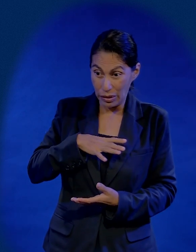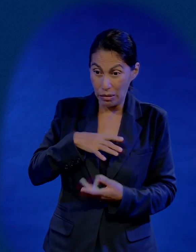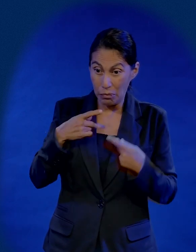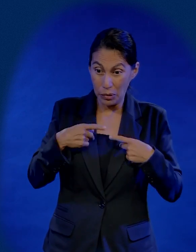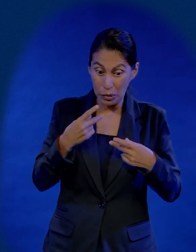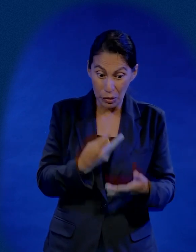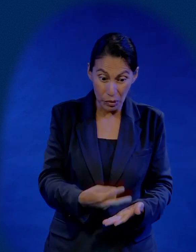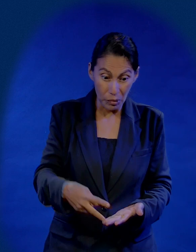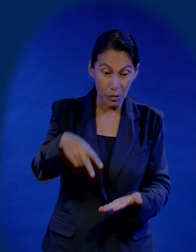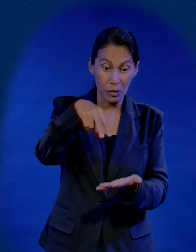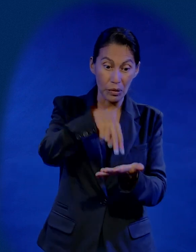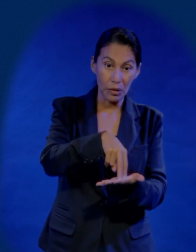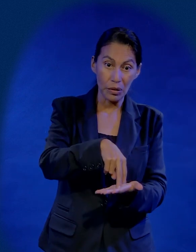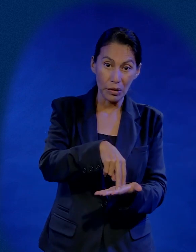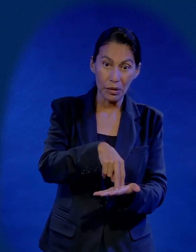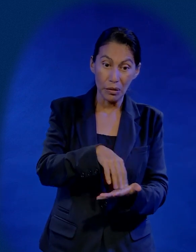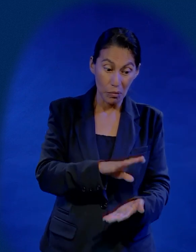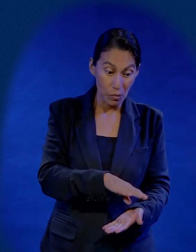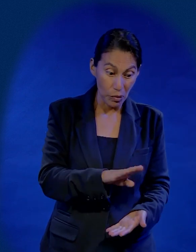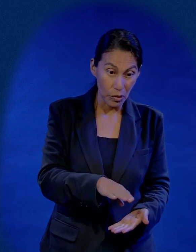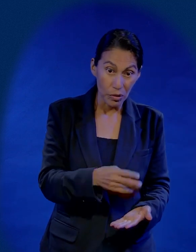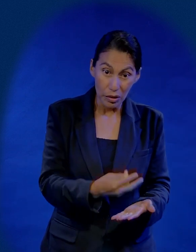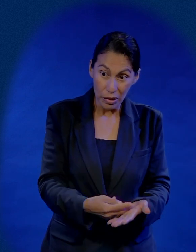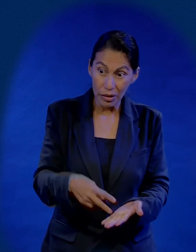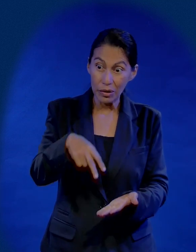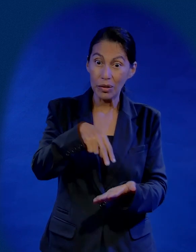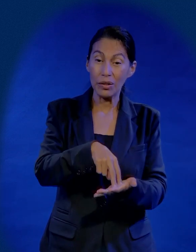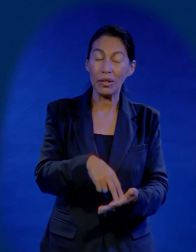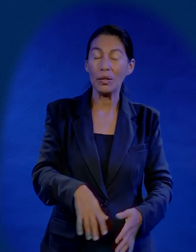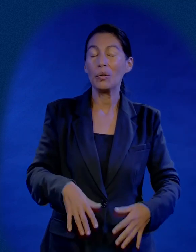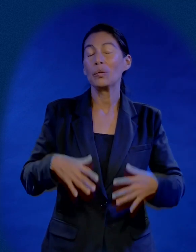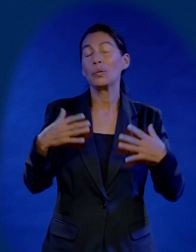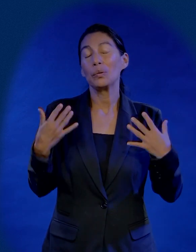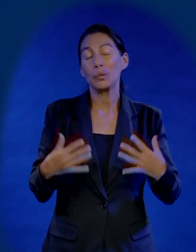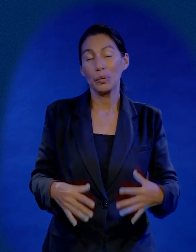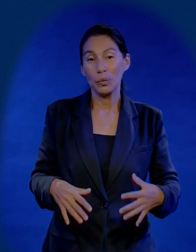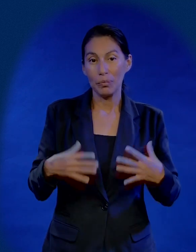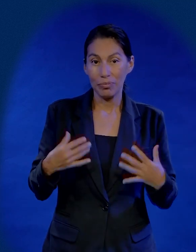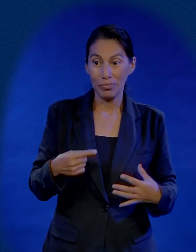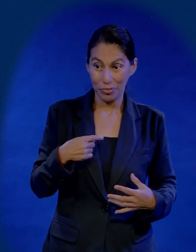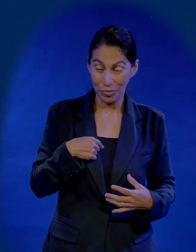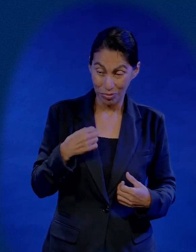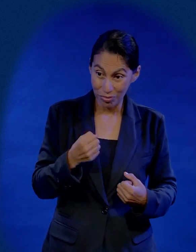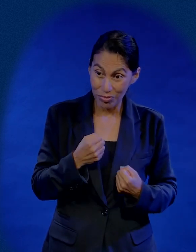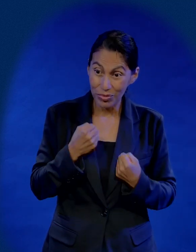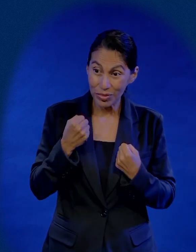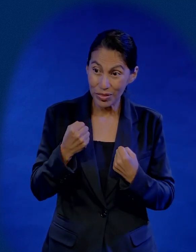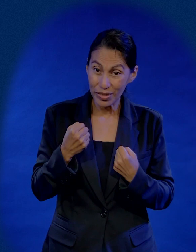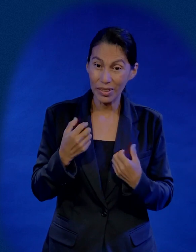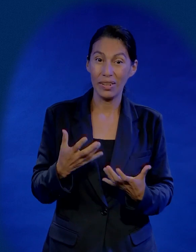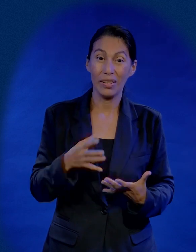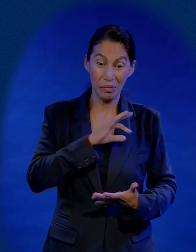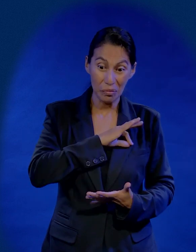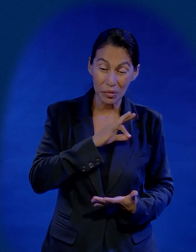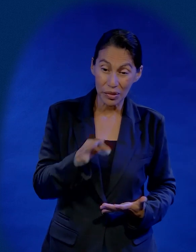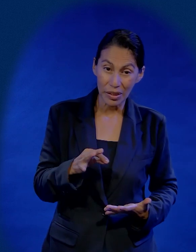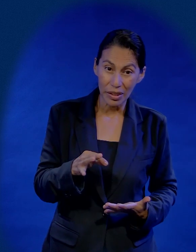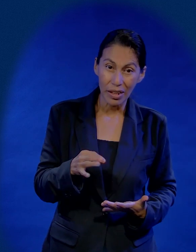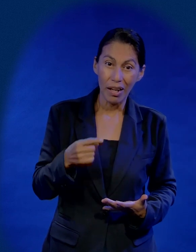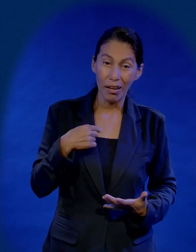de resucitar muertos, oh, no, no, no, no. Si yo pudiera resucitar muertos, yo